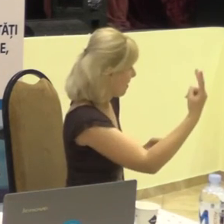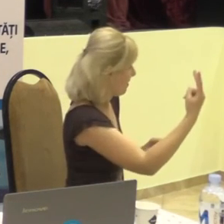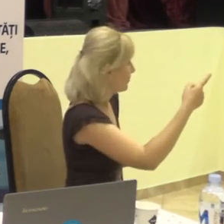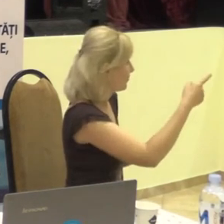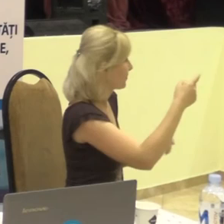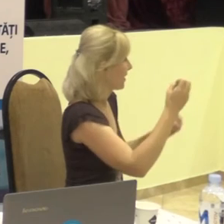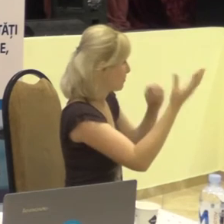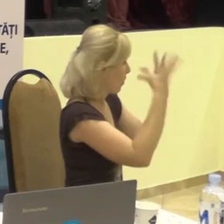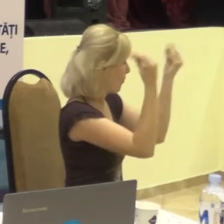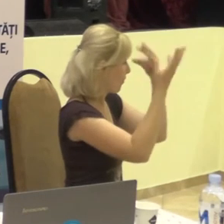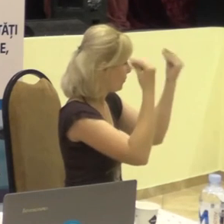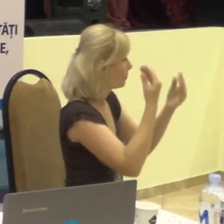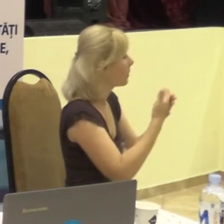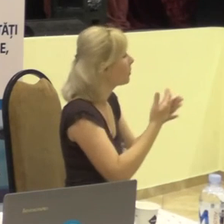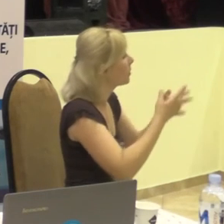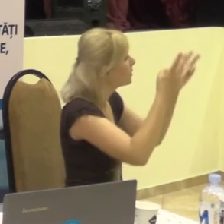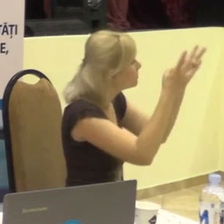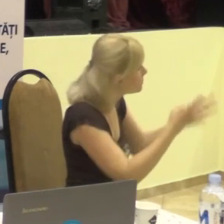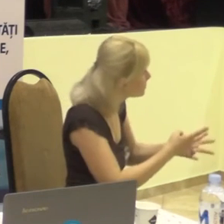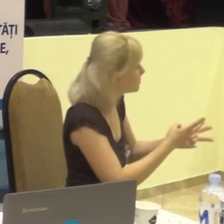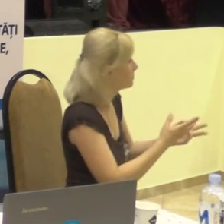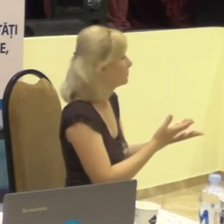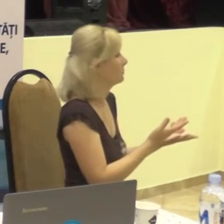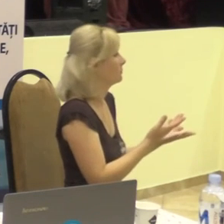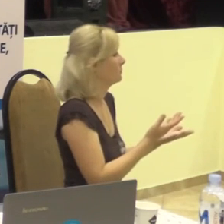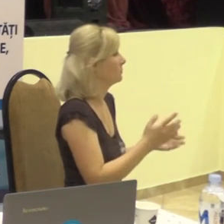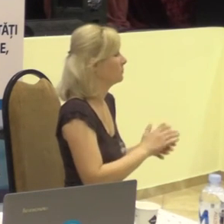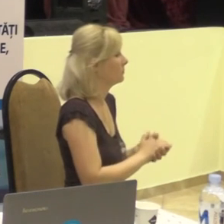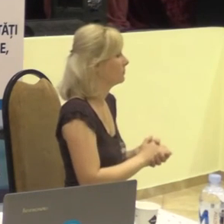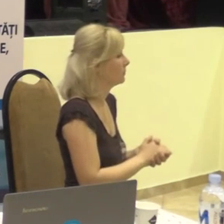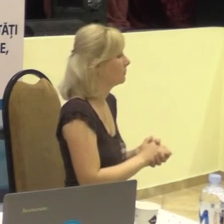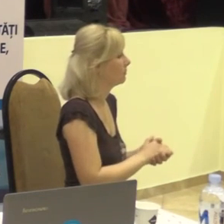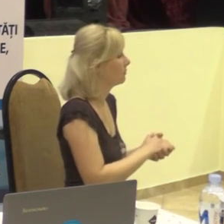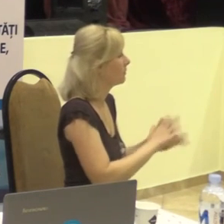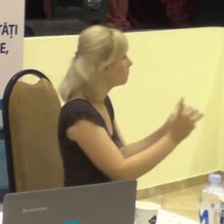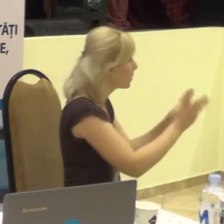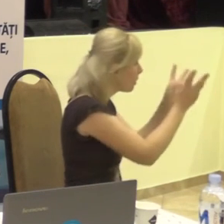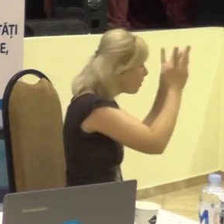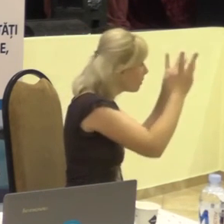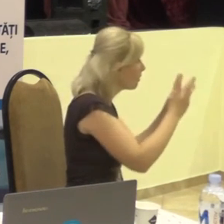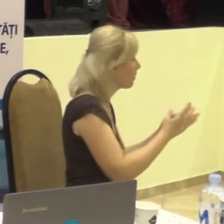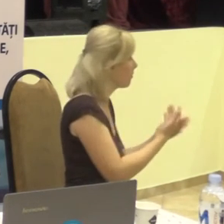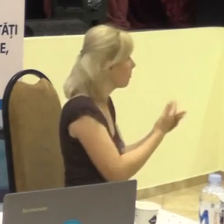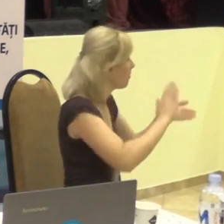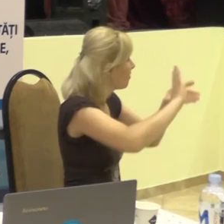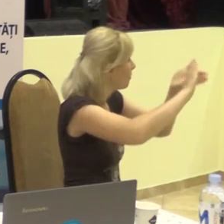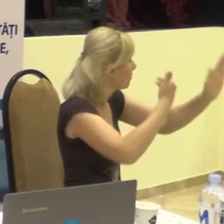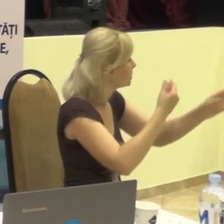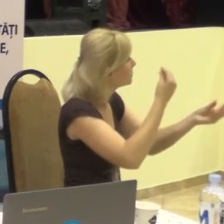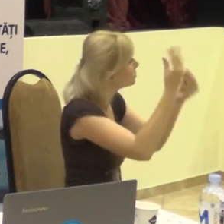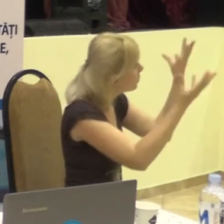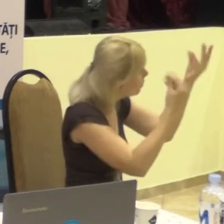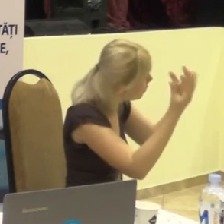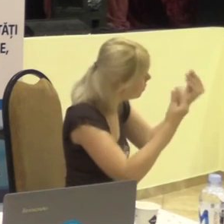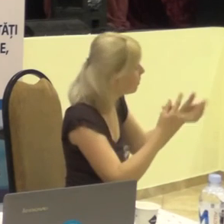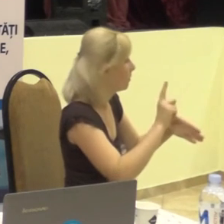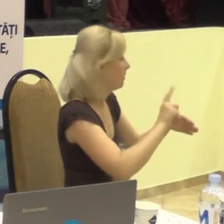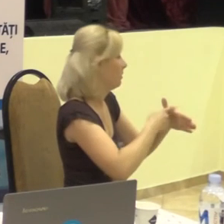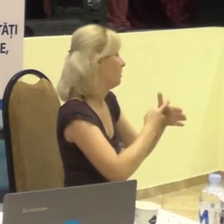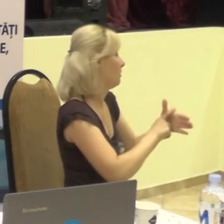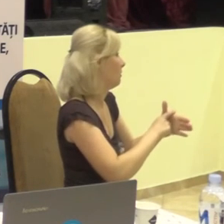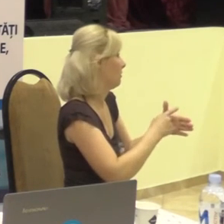Atunci când este un incendiu, când e nevoie de chemat salvarea, va zică, este